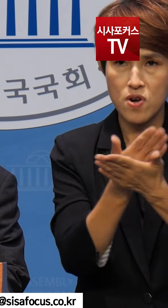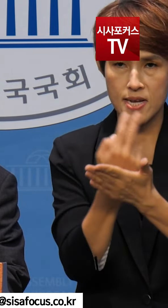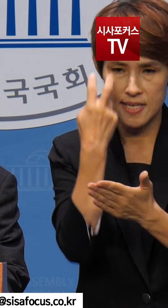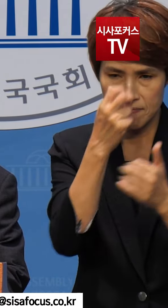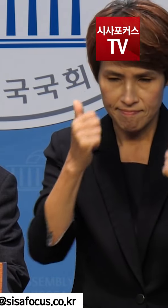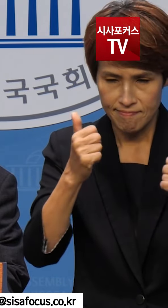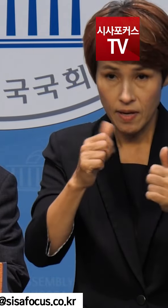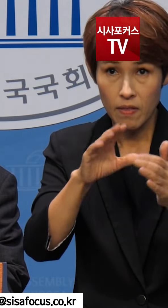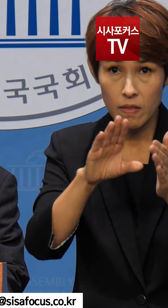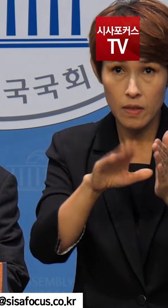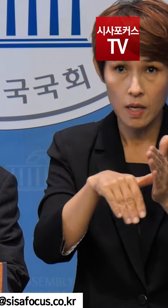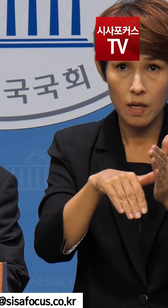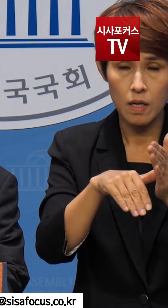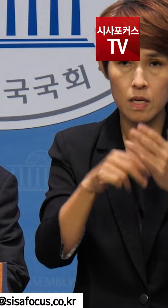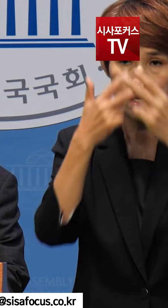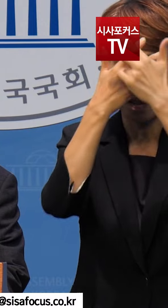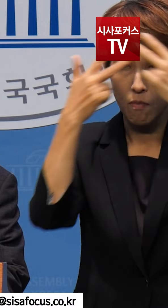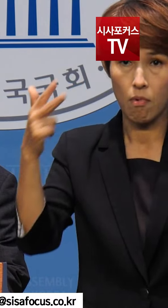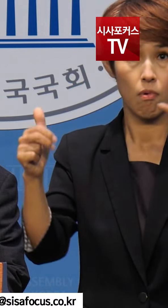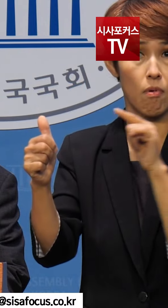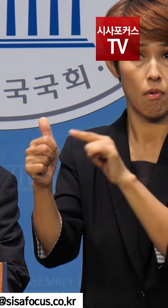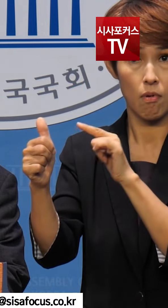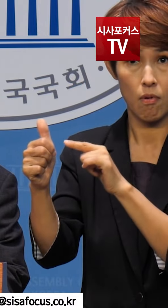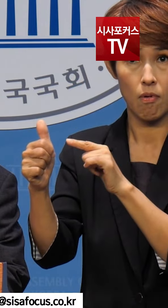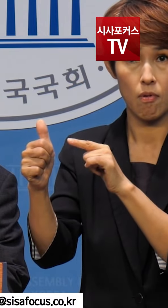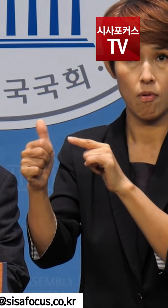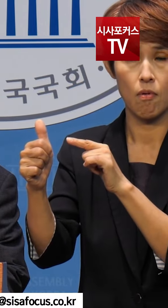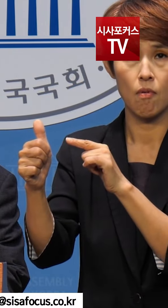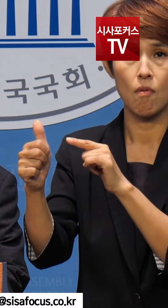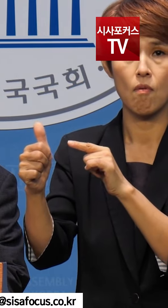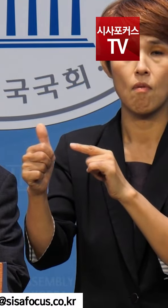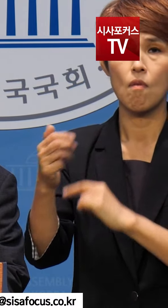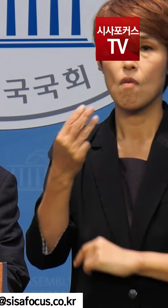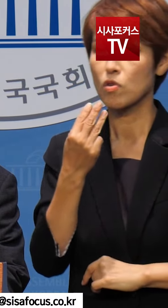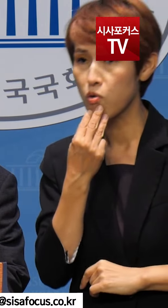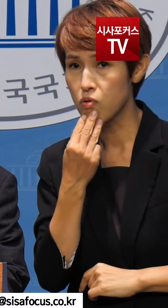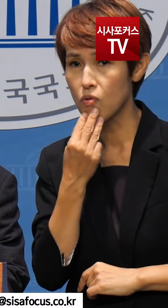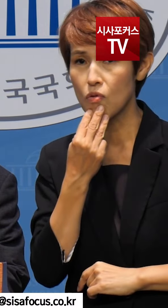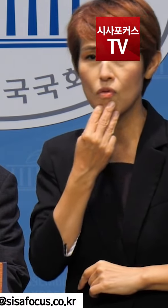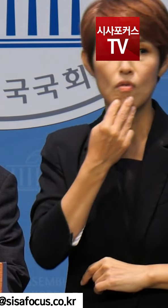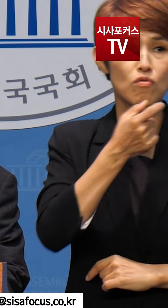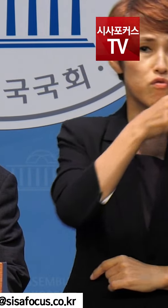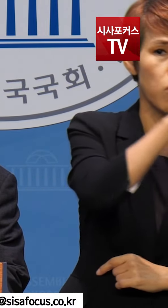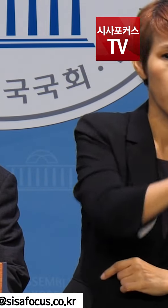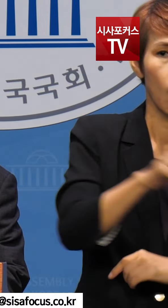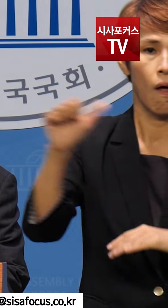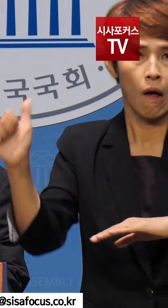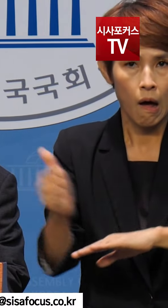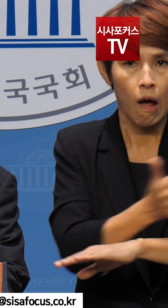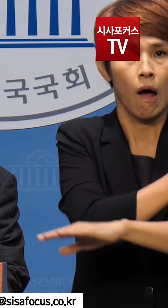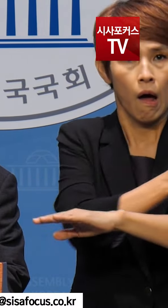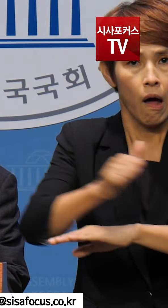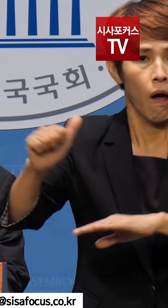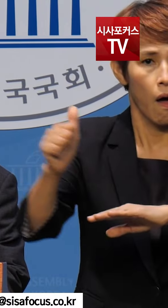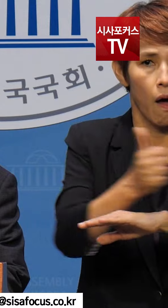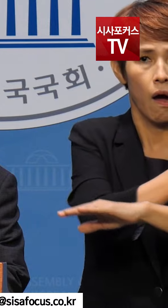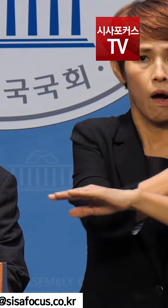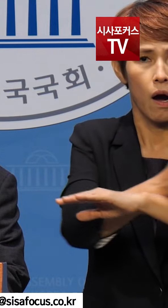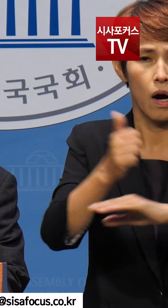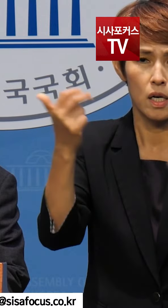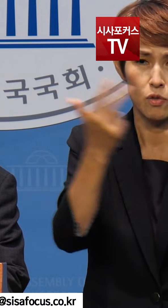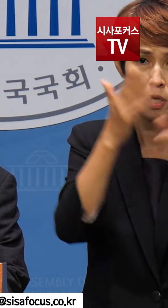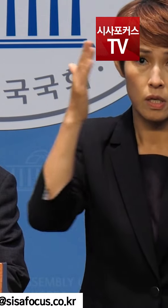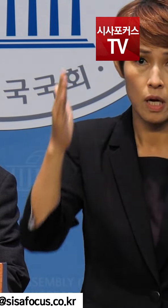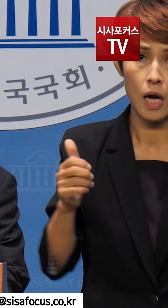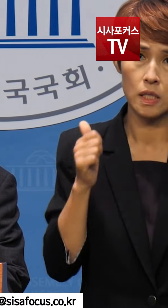진행될 경우 이재명 전 대표는 서울과 수원을 오가며 일주일 내내